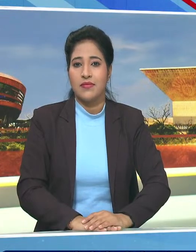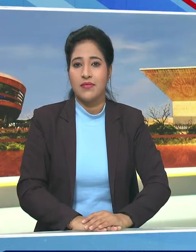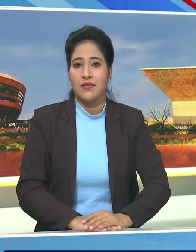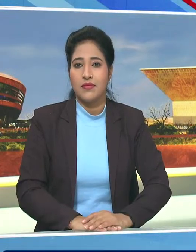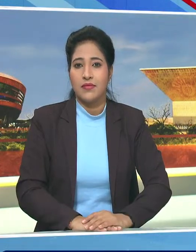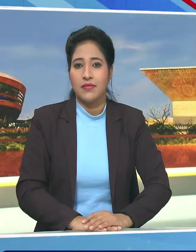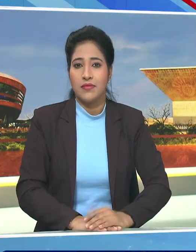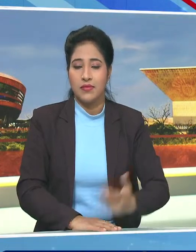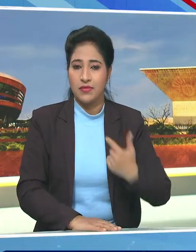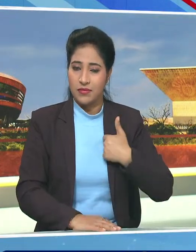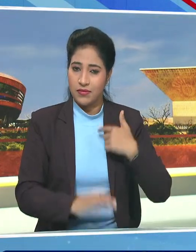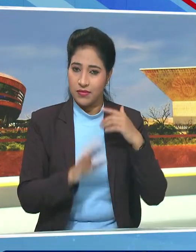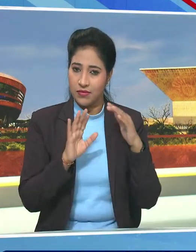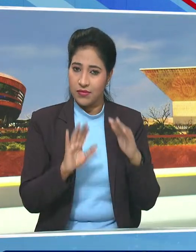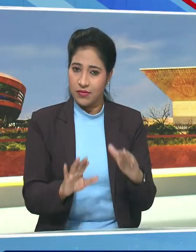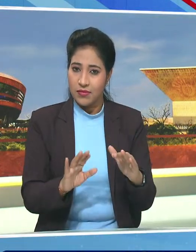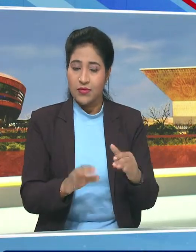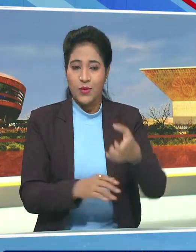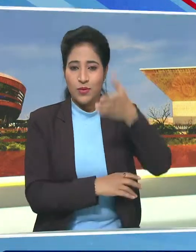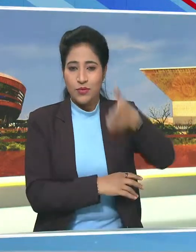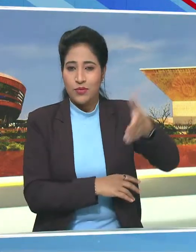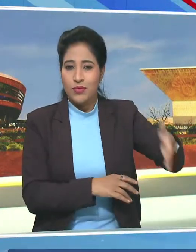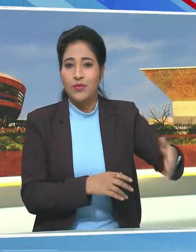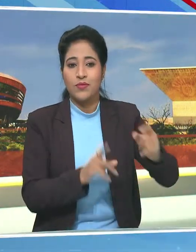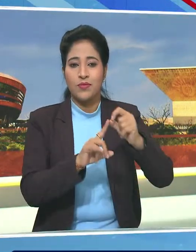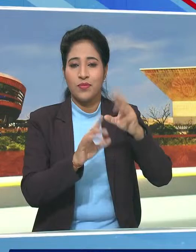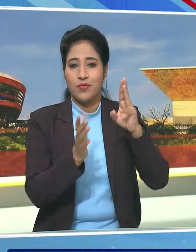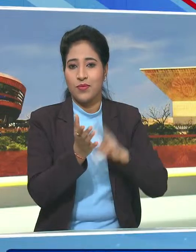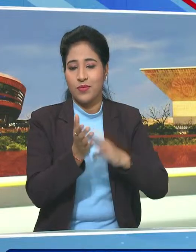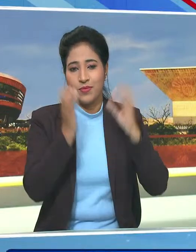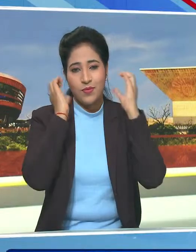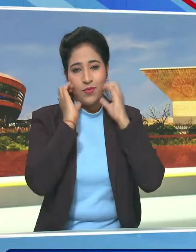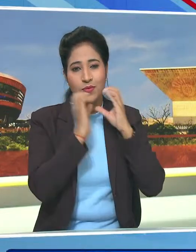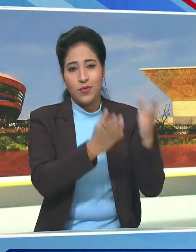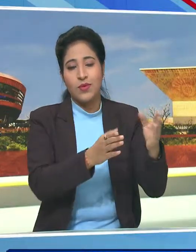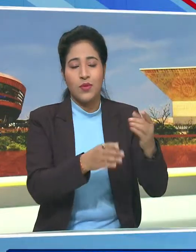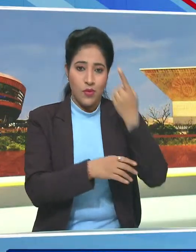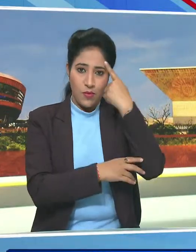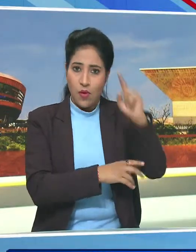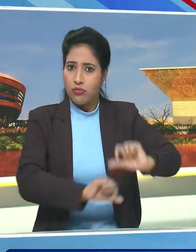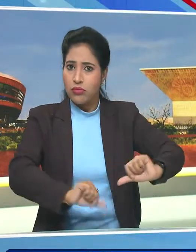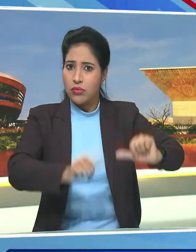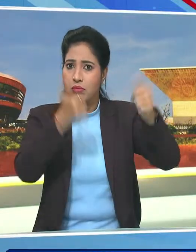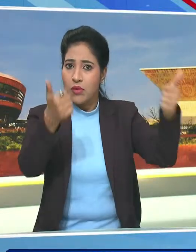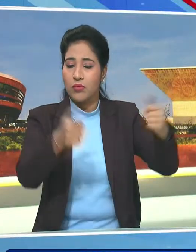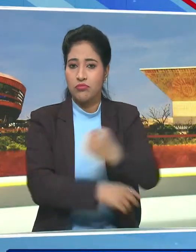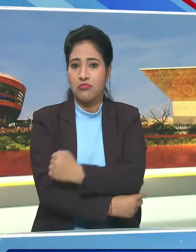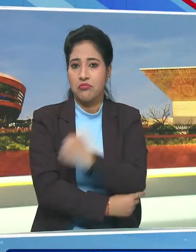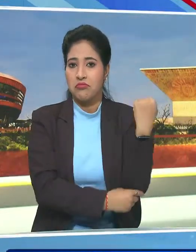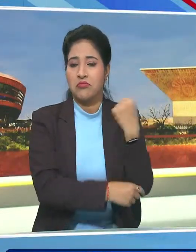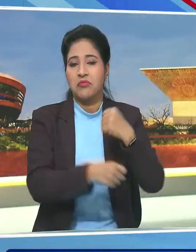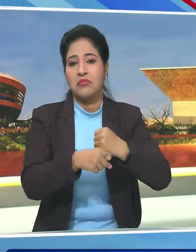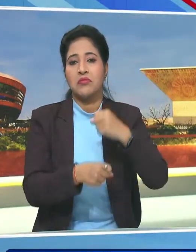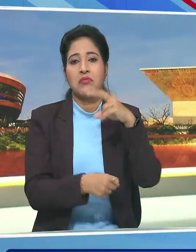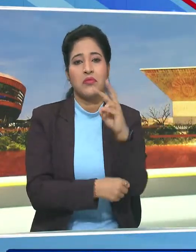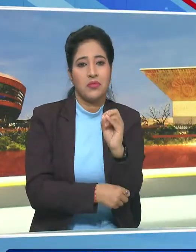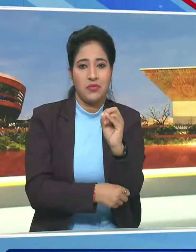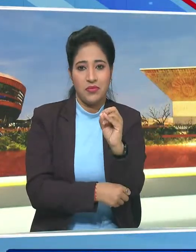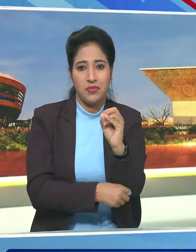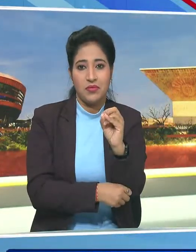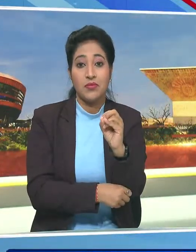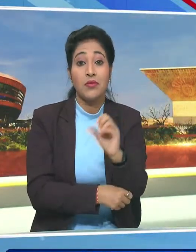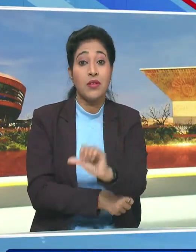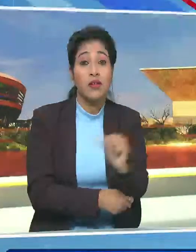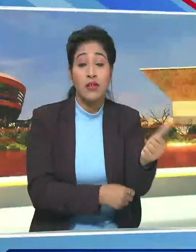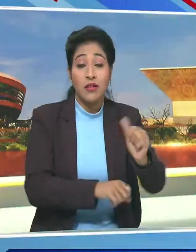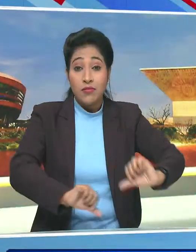I have congratulated Prime Minister Modi for successfully hosting the G20 and